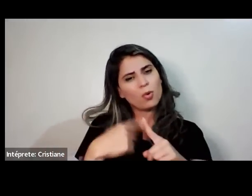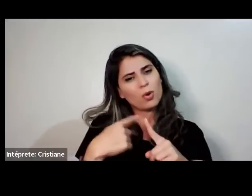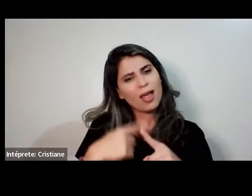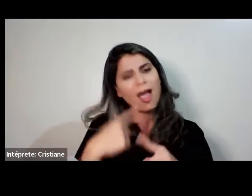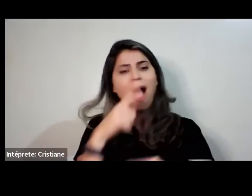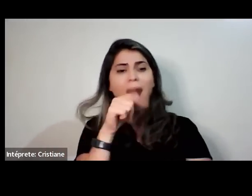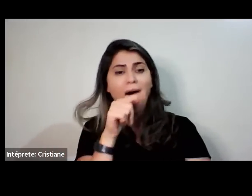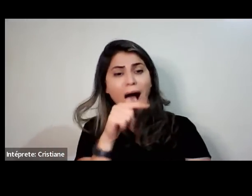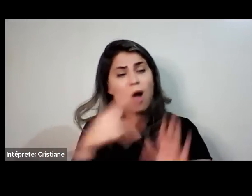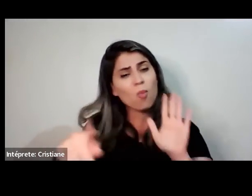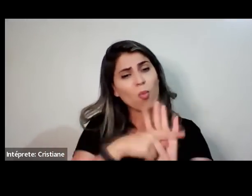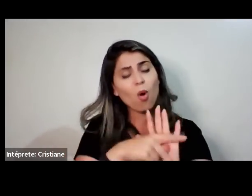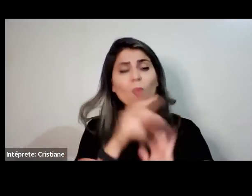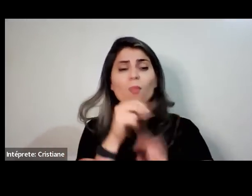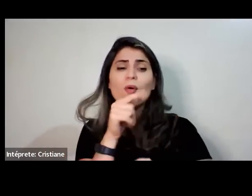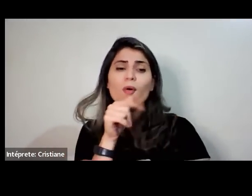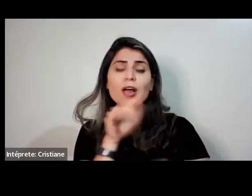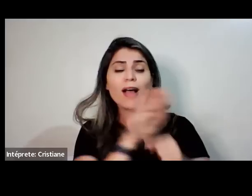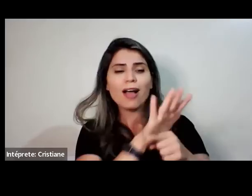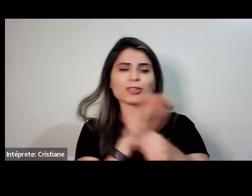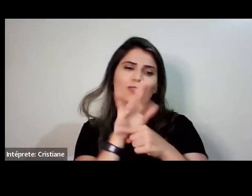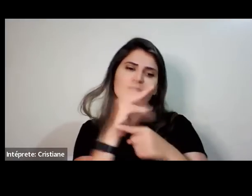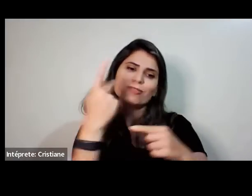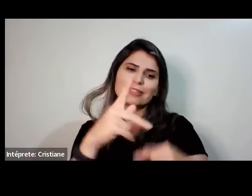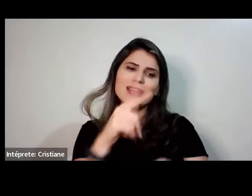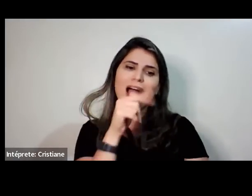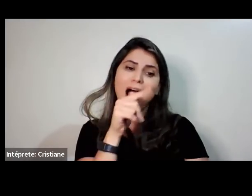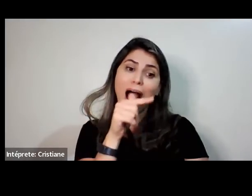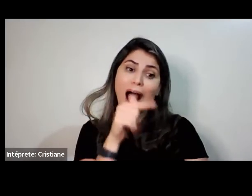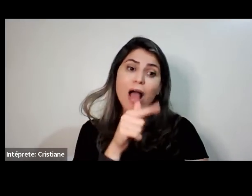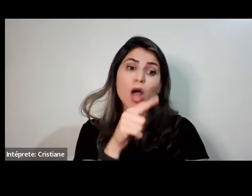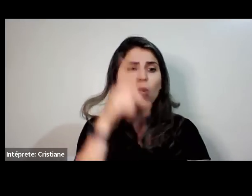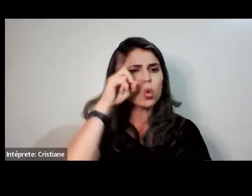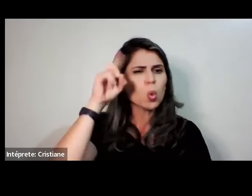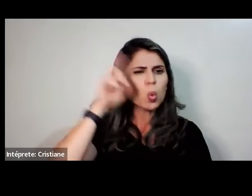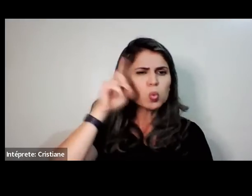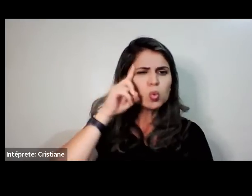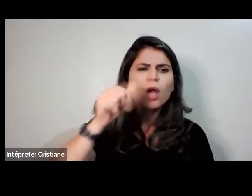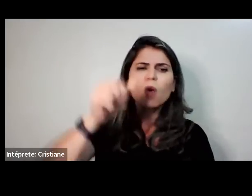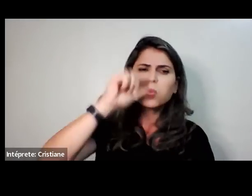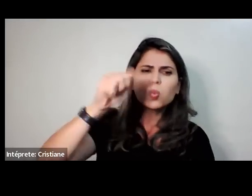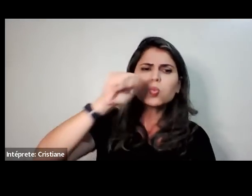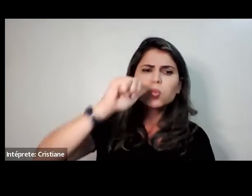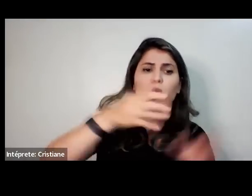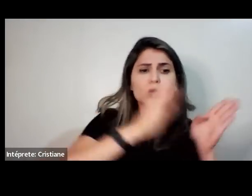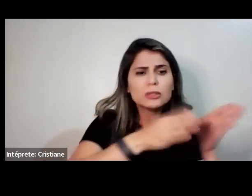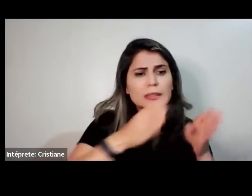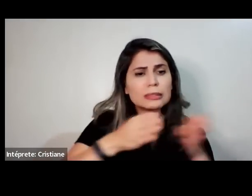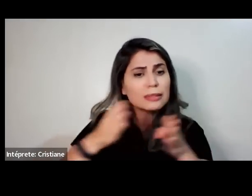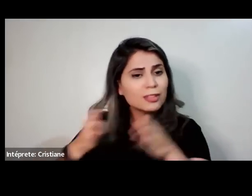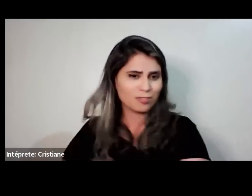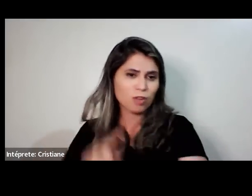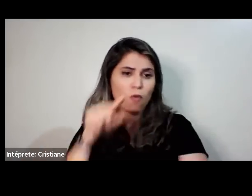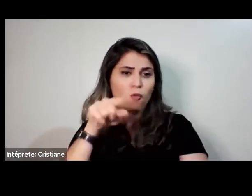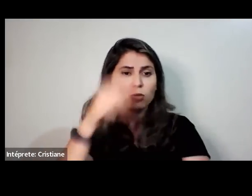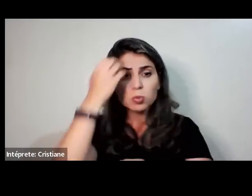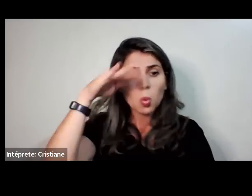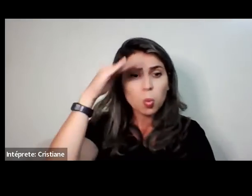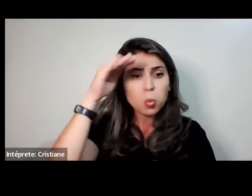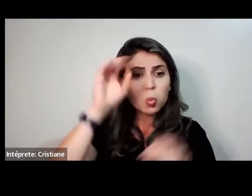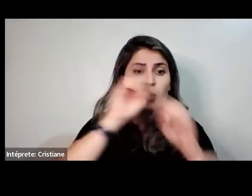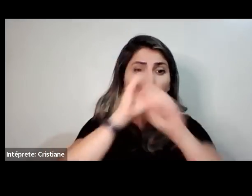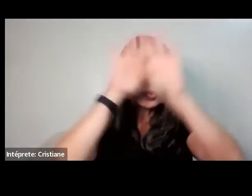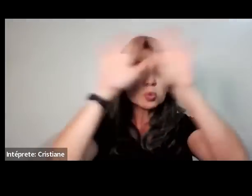é um projeto. Você vai entender como fazer o uso da forma correta, como fazer o uso durante o